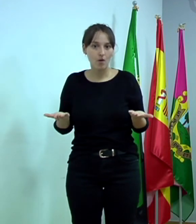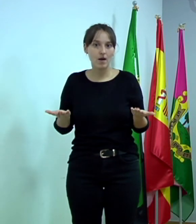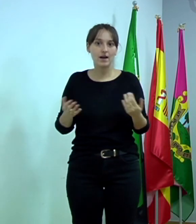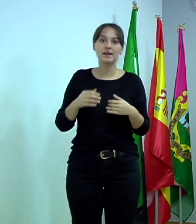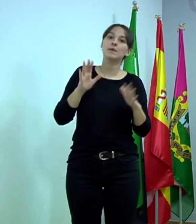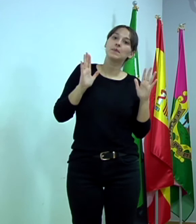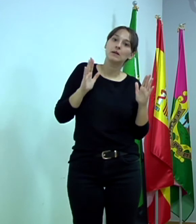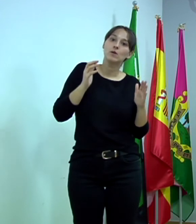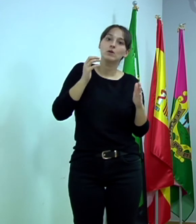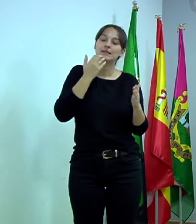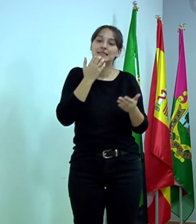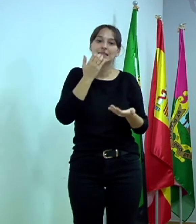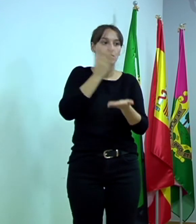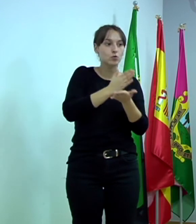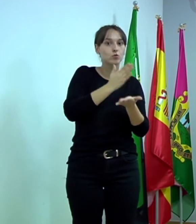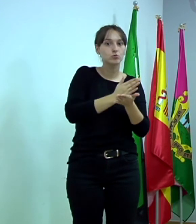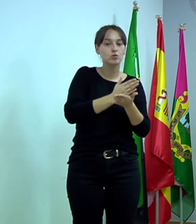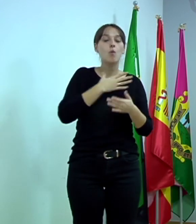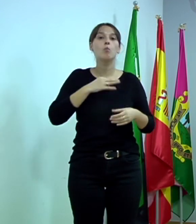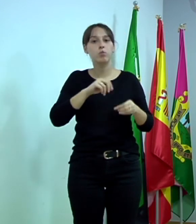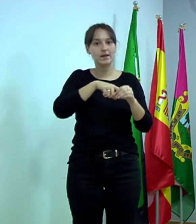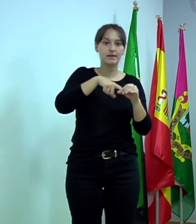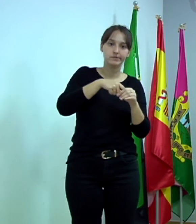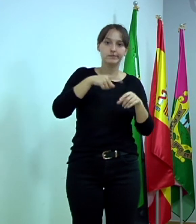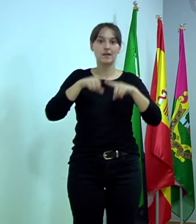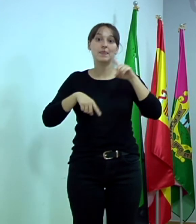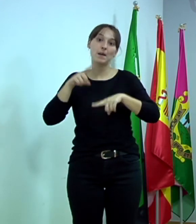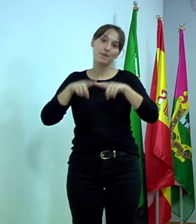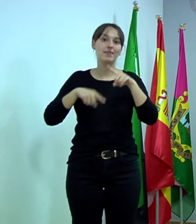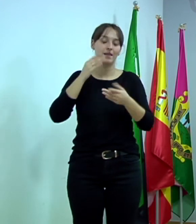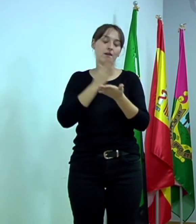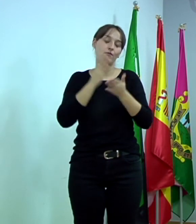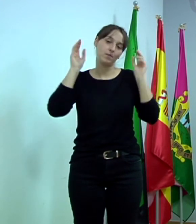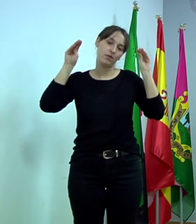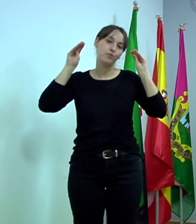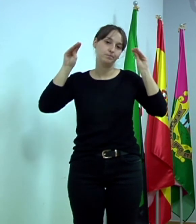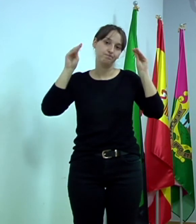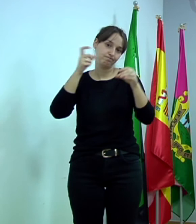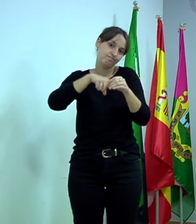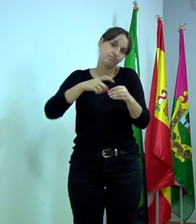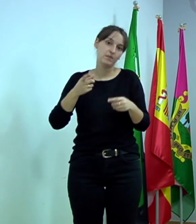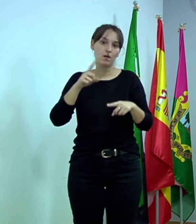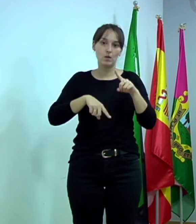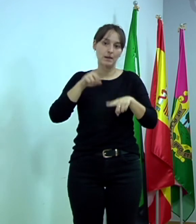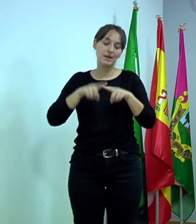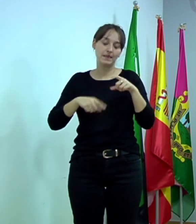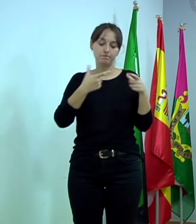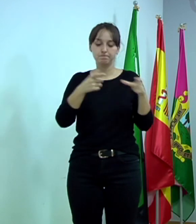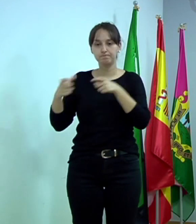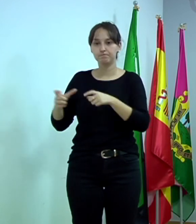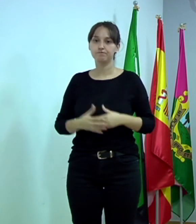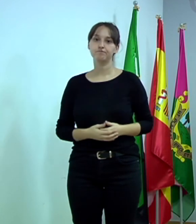ejercicios, ¿me entiendes? Entonces, depende de la formación en la que se trate, pues será de una manera o de otra,